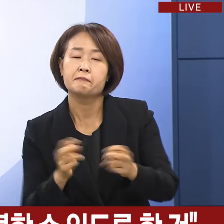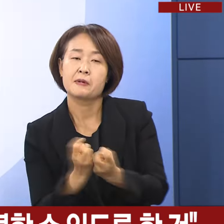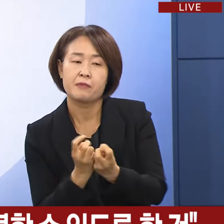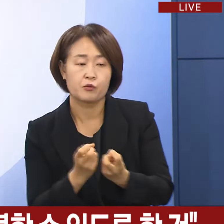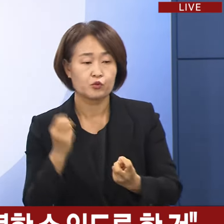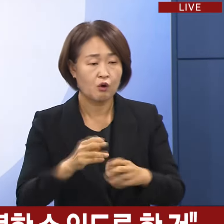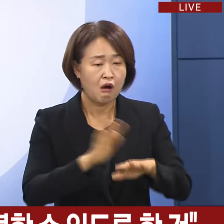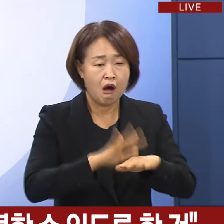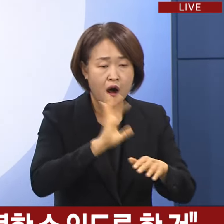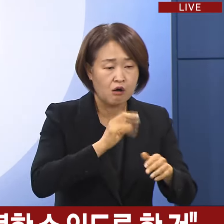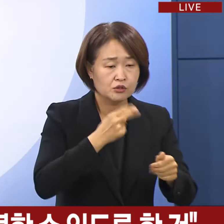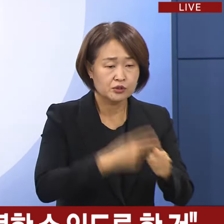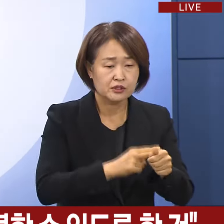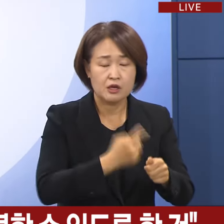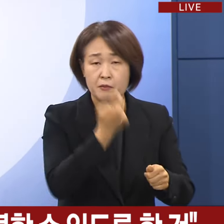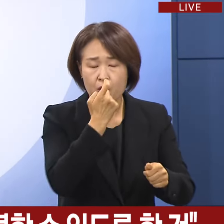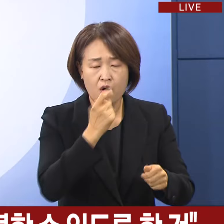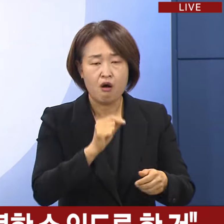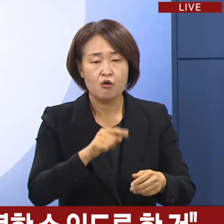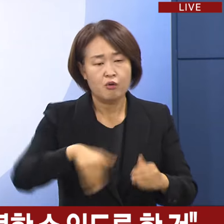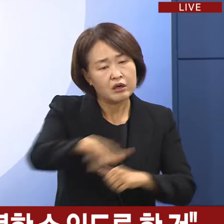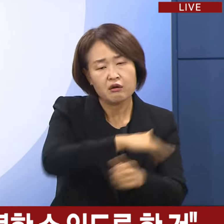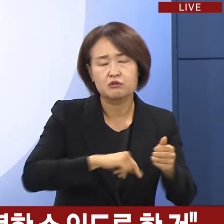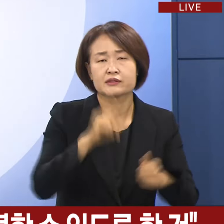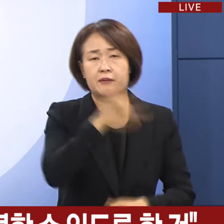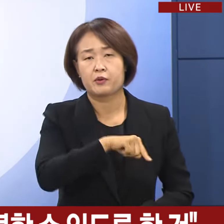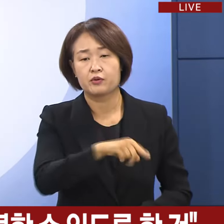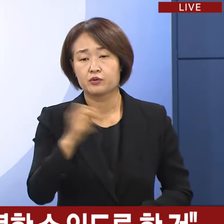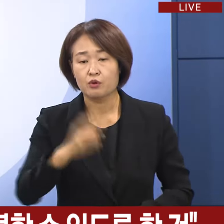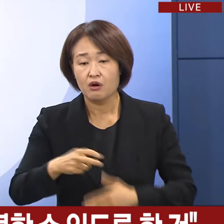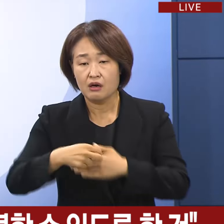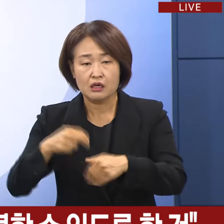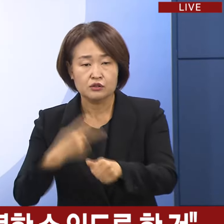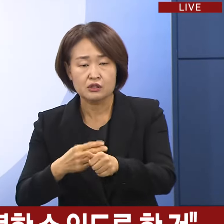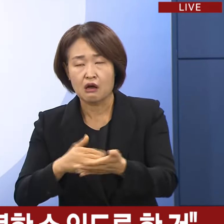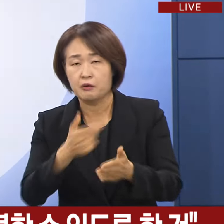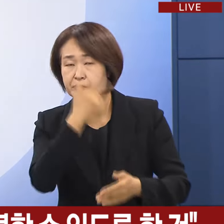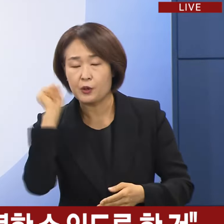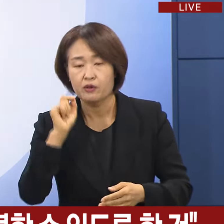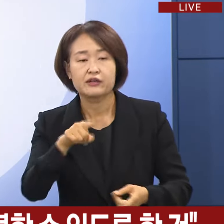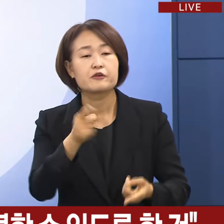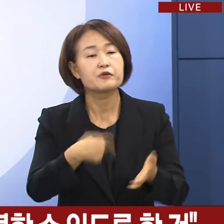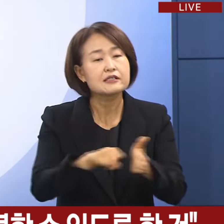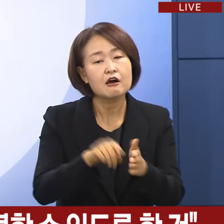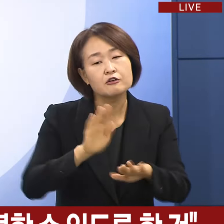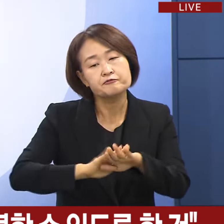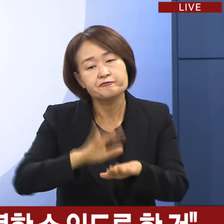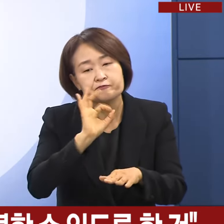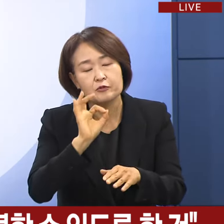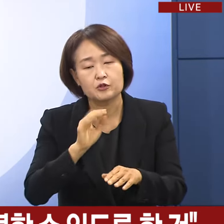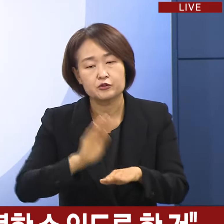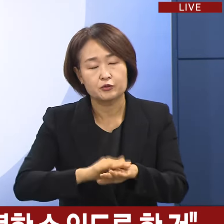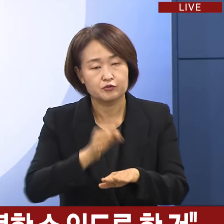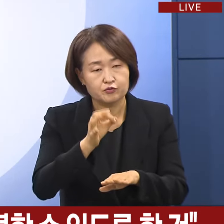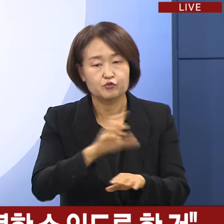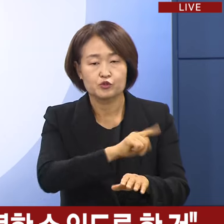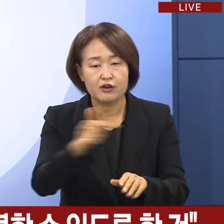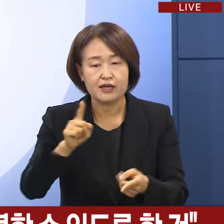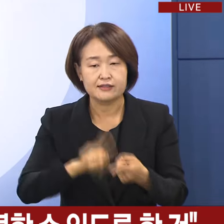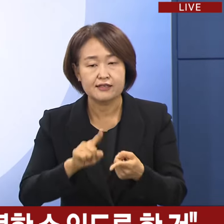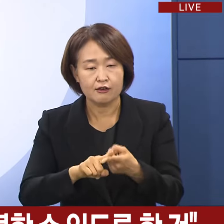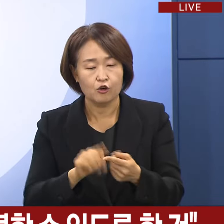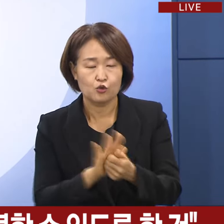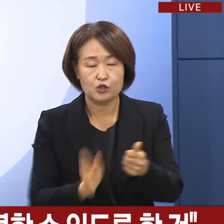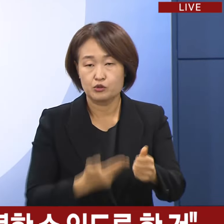전공의 수련 환경 개선, 의사 수급 추계를 위한 기구 설치, 전문의 인력 확충